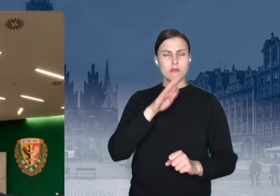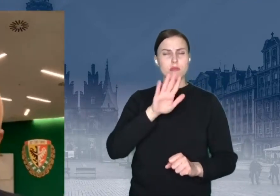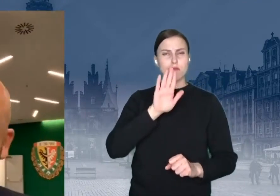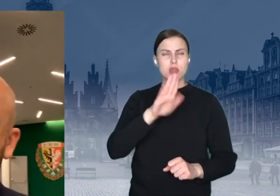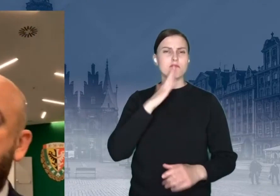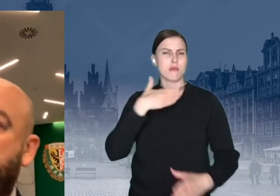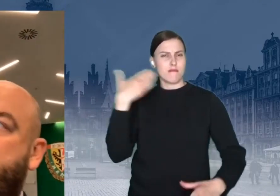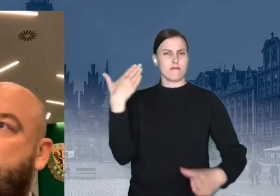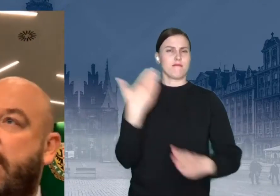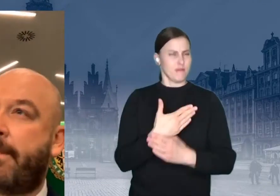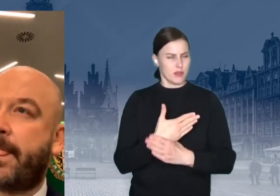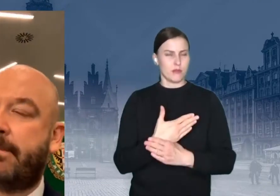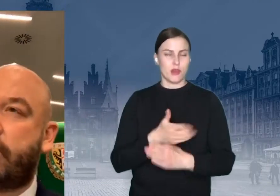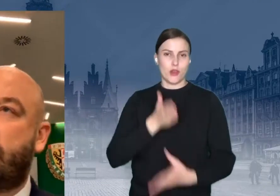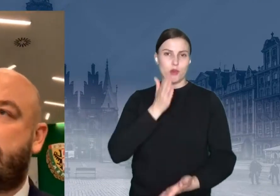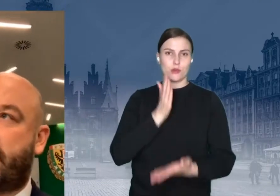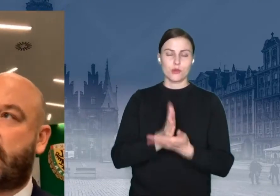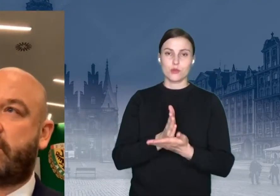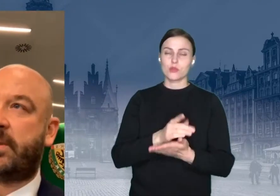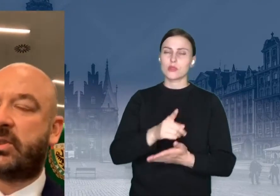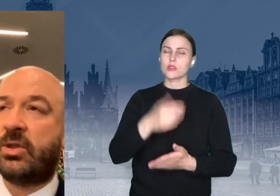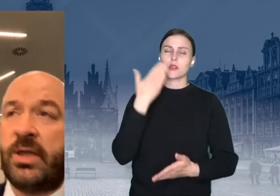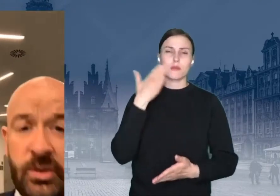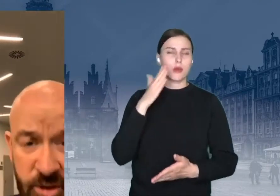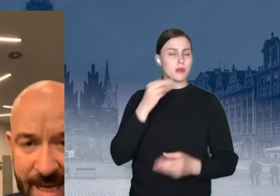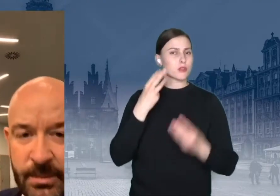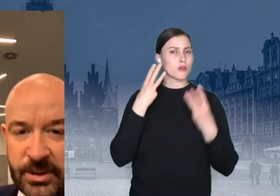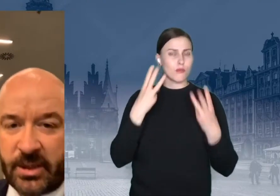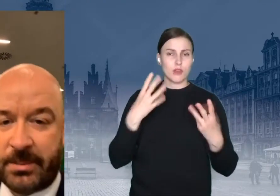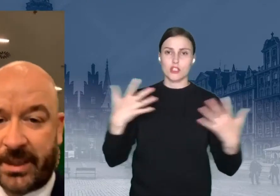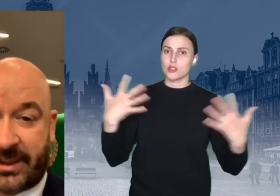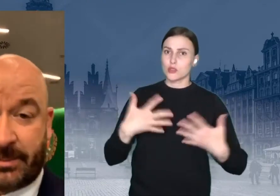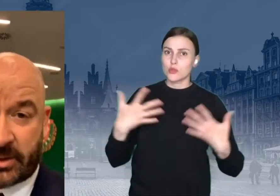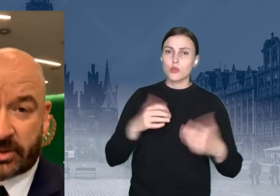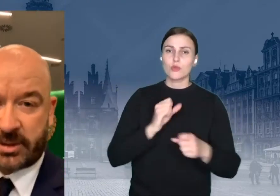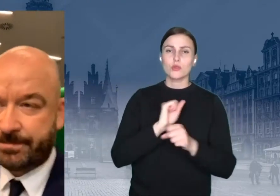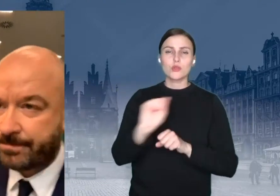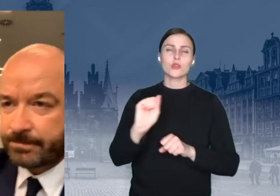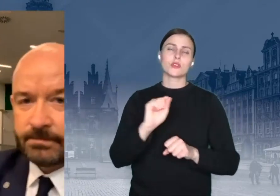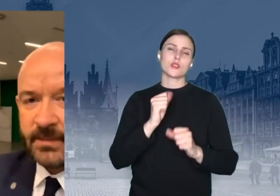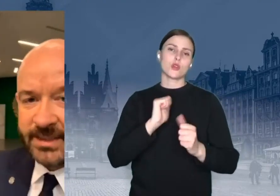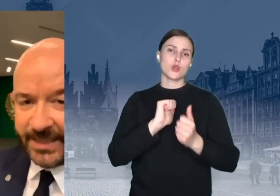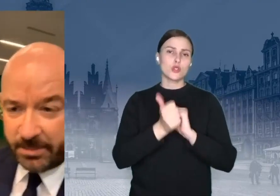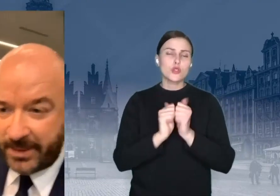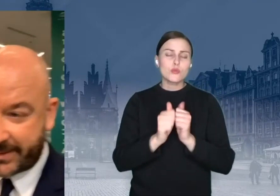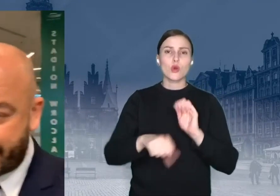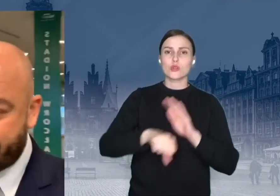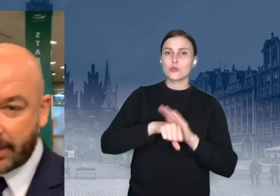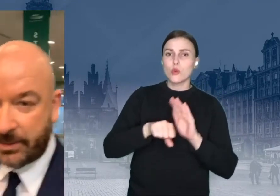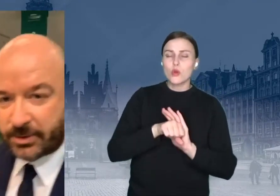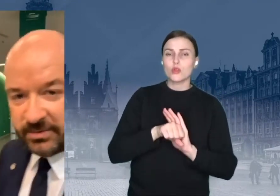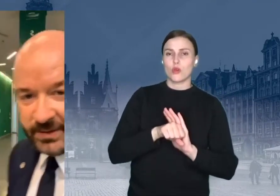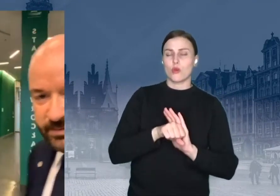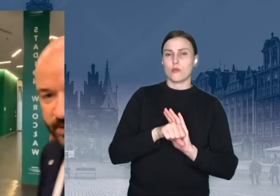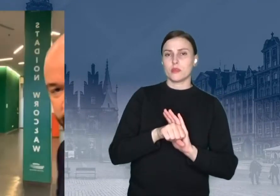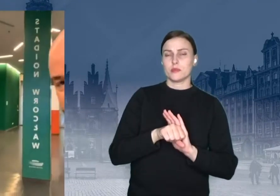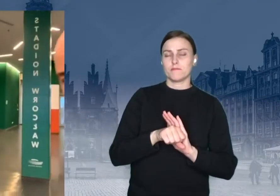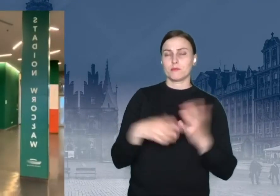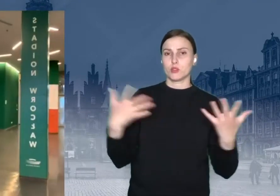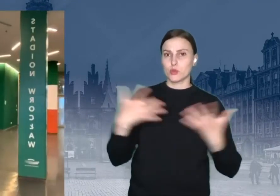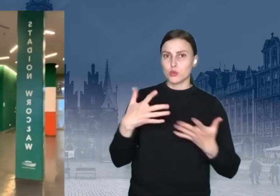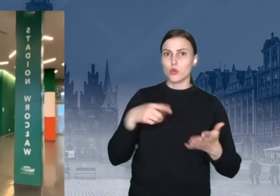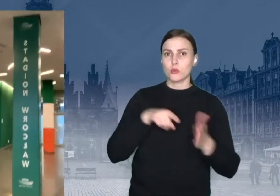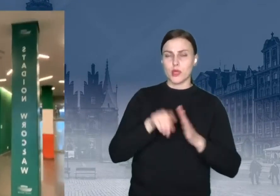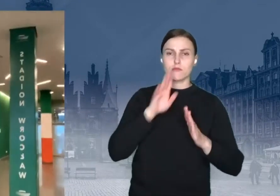szczególny klub, który buduje sportową historię i tożsamość tego miasta. I moi drodzy, z tego miejsca, tu są dwa